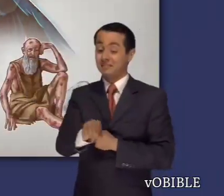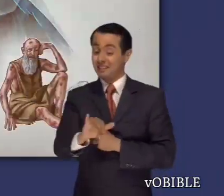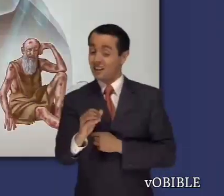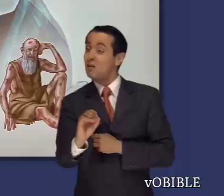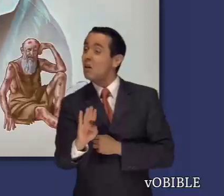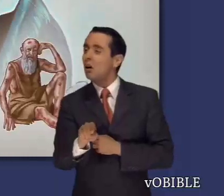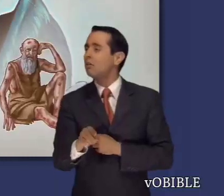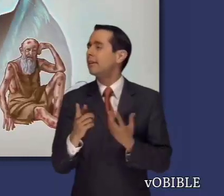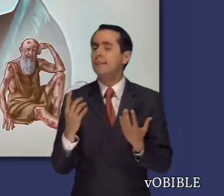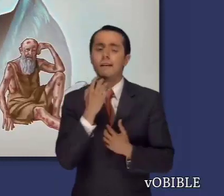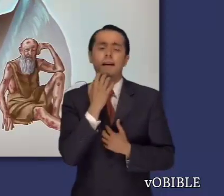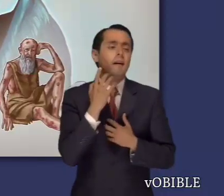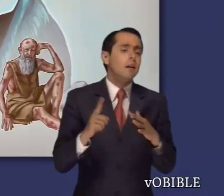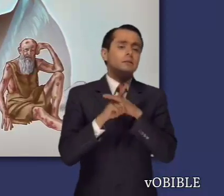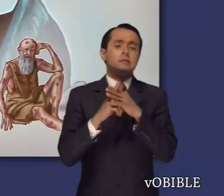sufría adversidades.